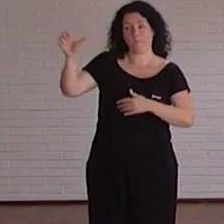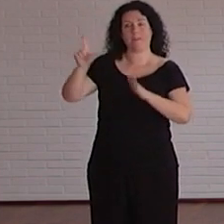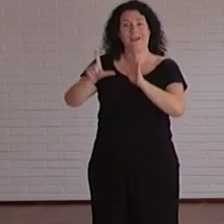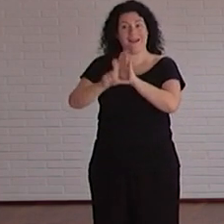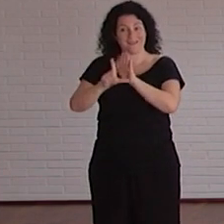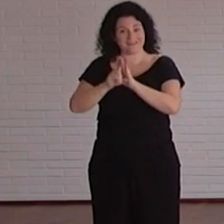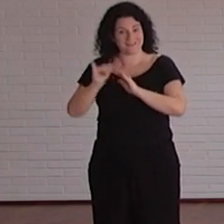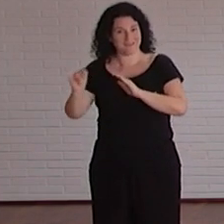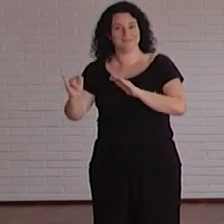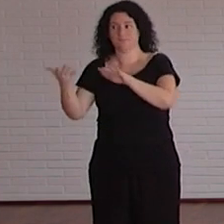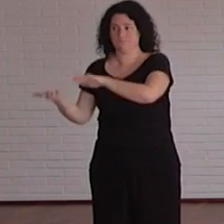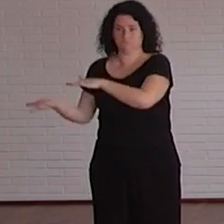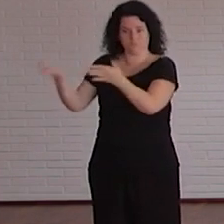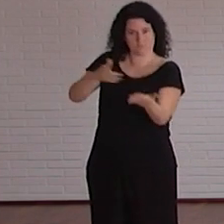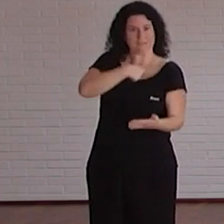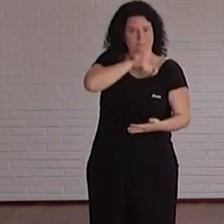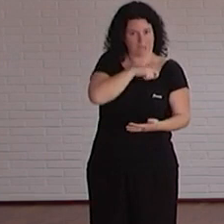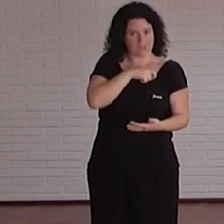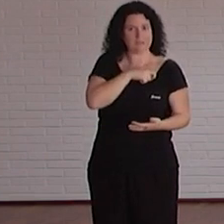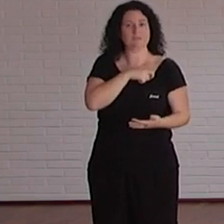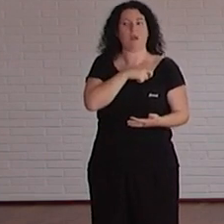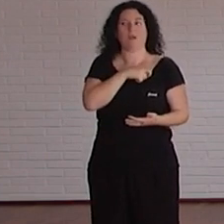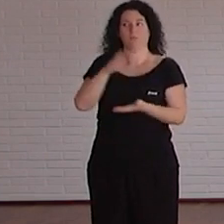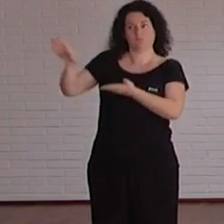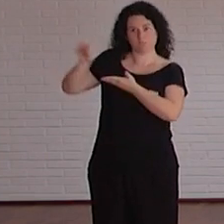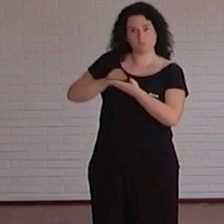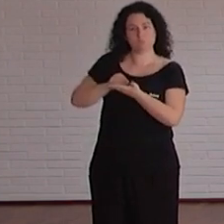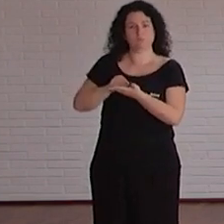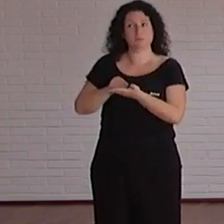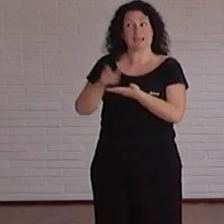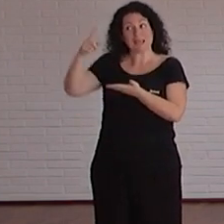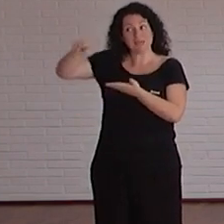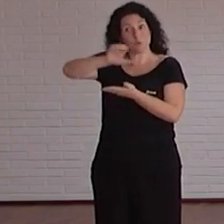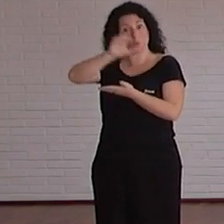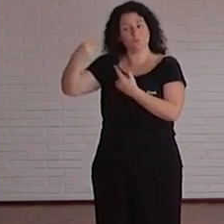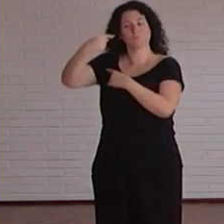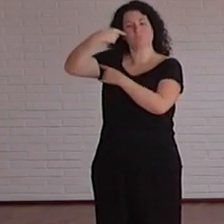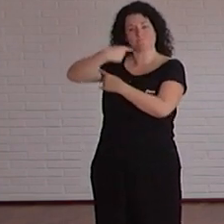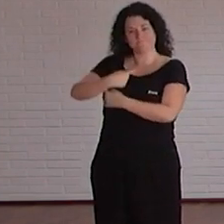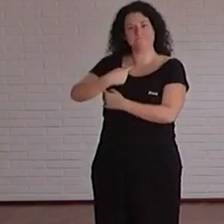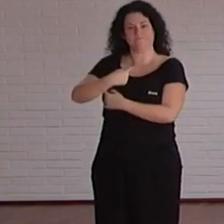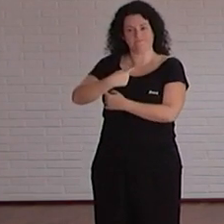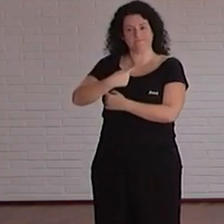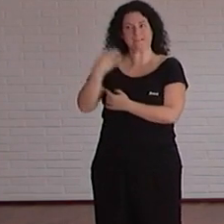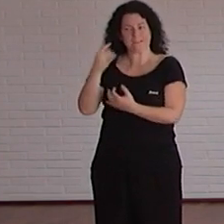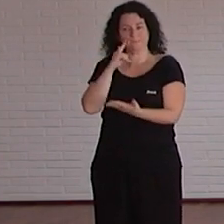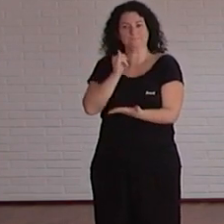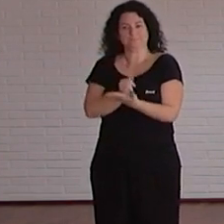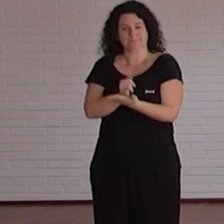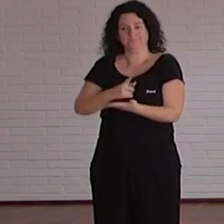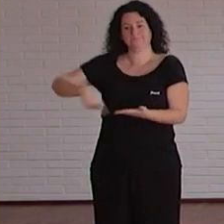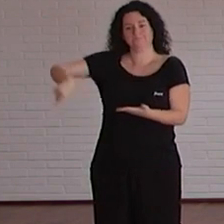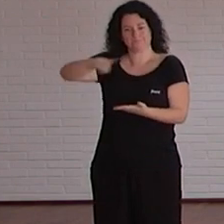trasladado a nuestro ámbito nacional sobre todo en instituciones nos obligan a ser ese laboratorio de pruebas